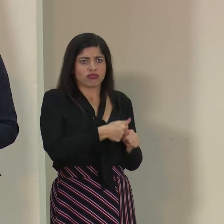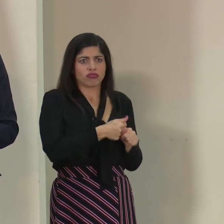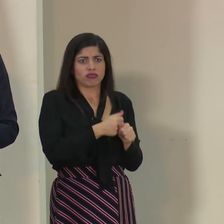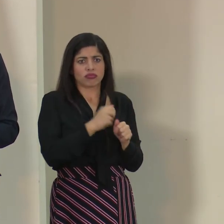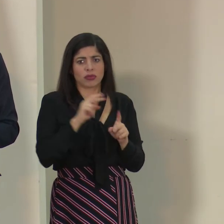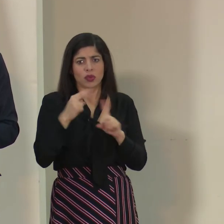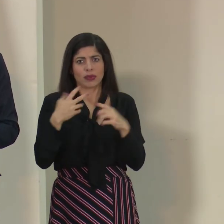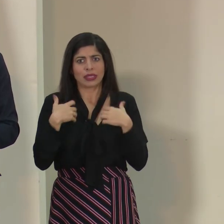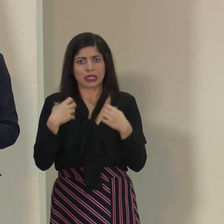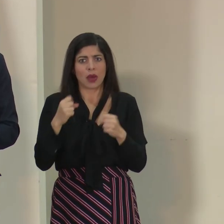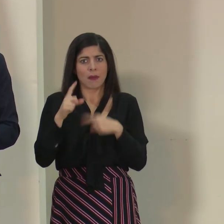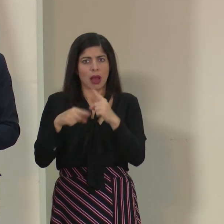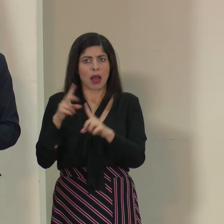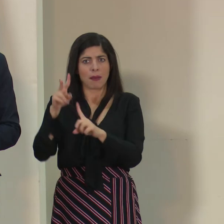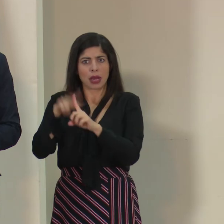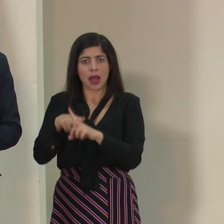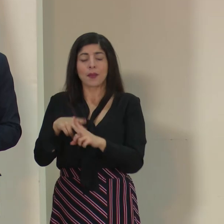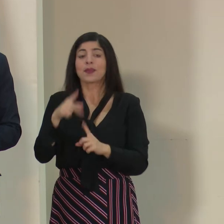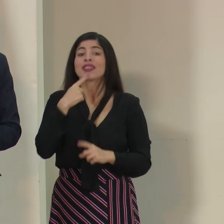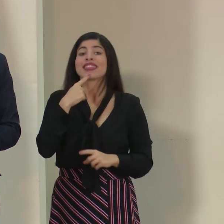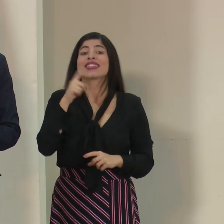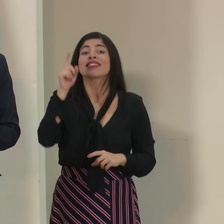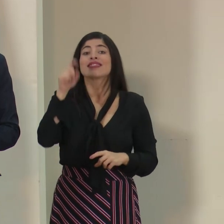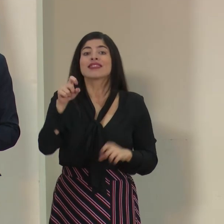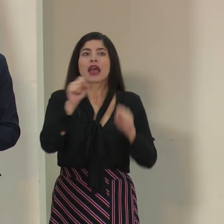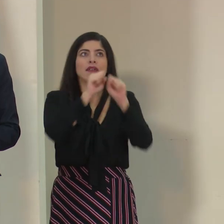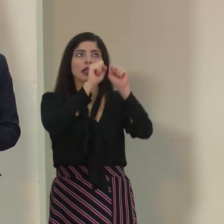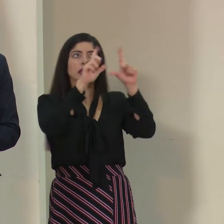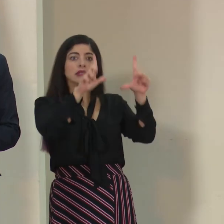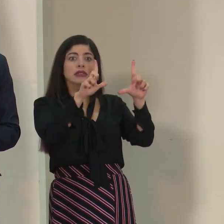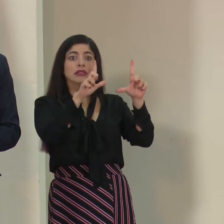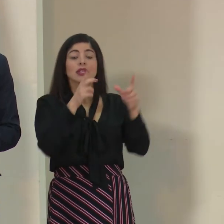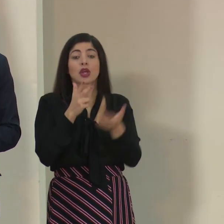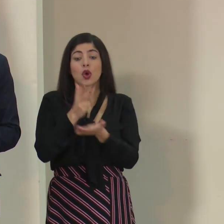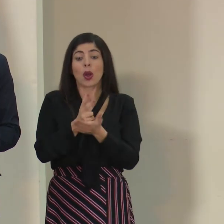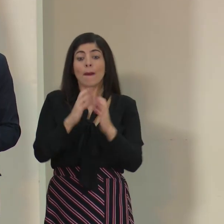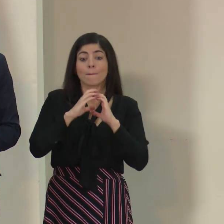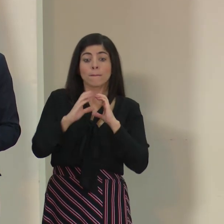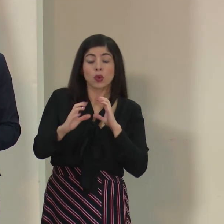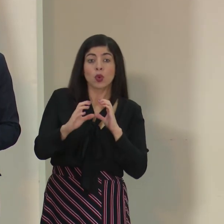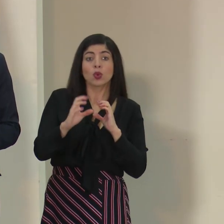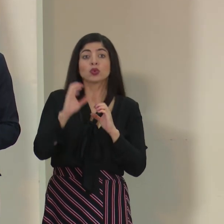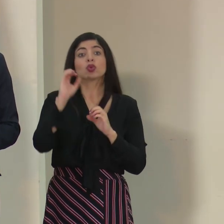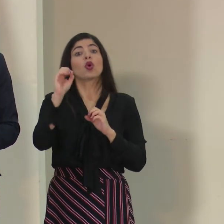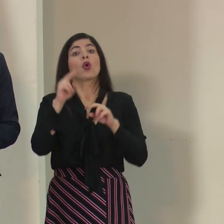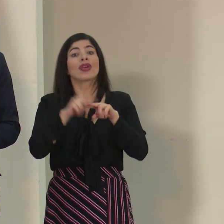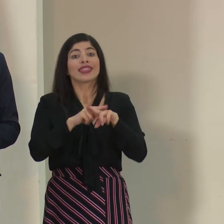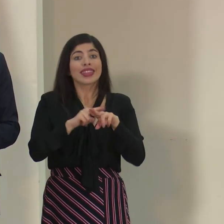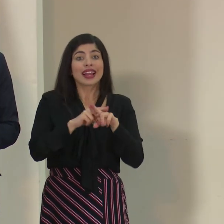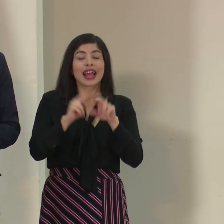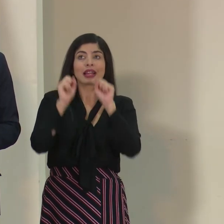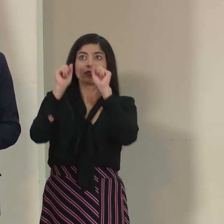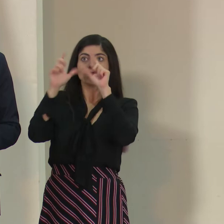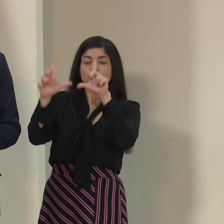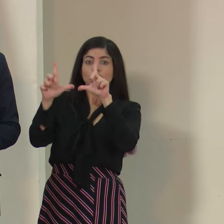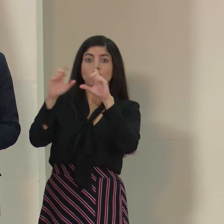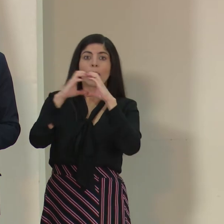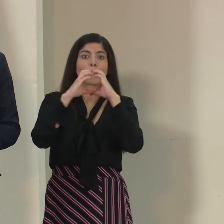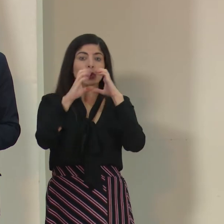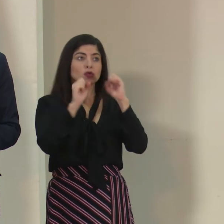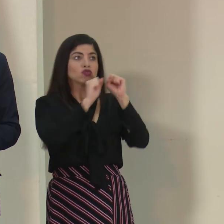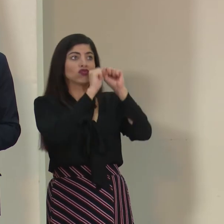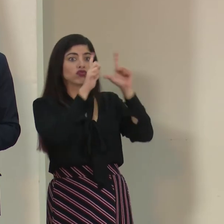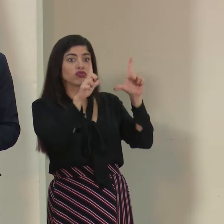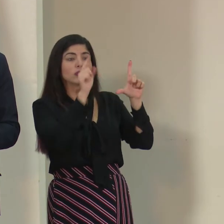punto de vista de salud. Se está indicando que deben haber señalizaciones en las terminales y en las entradas de los trenes y de los buses,